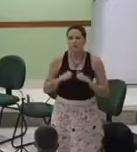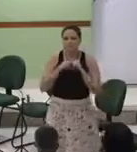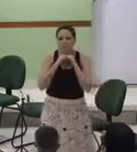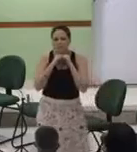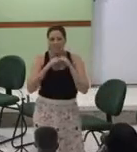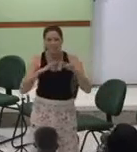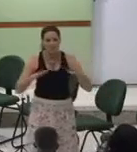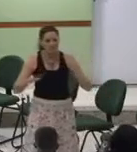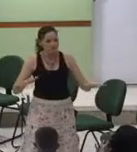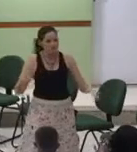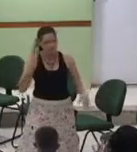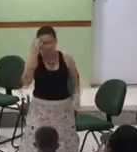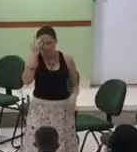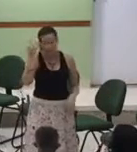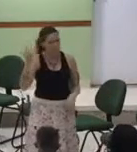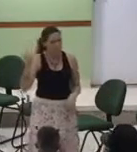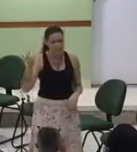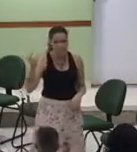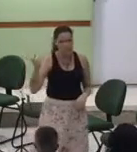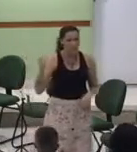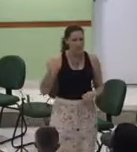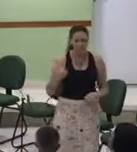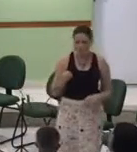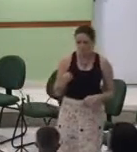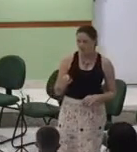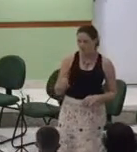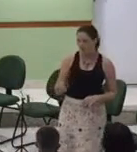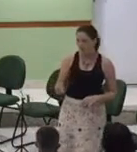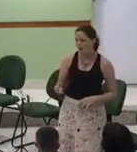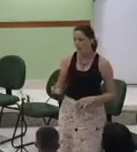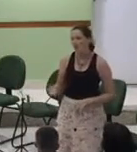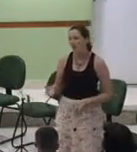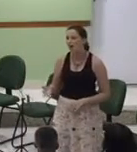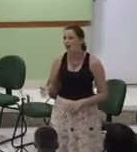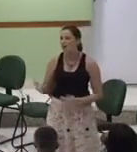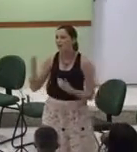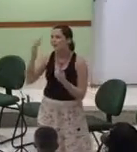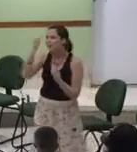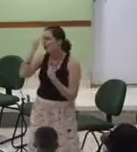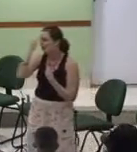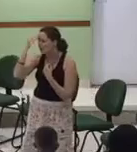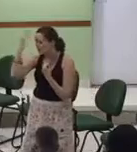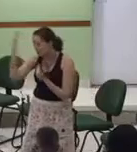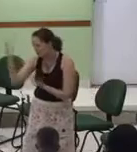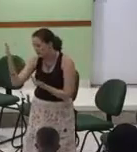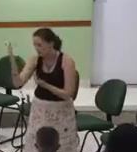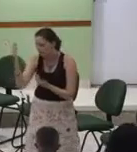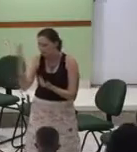bênçãos que nem sei contar Te agradeço